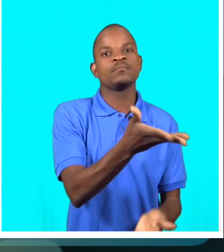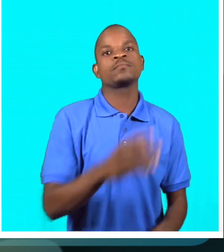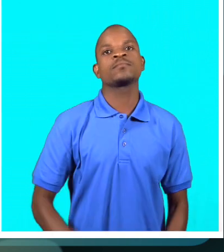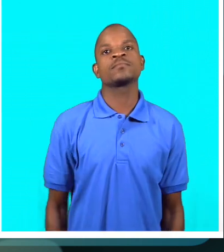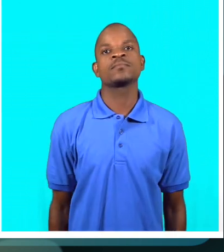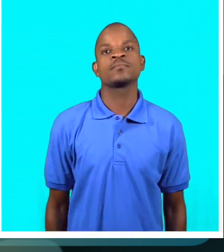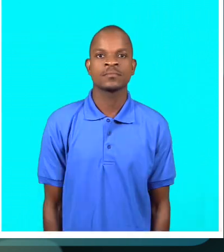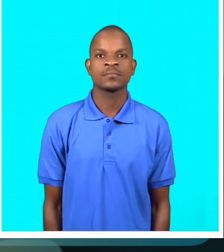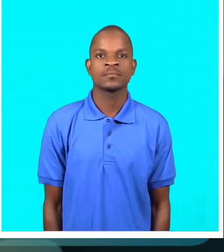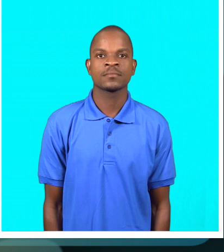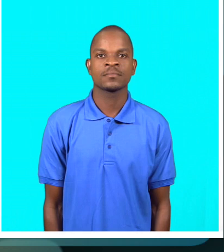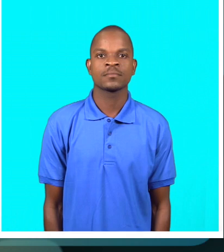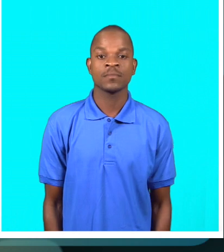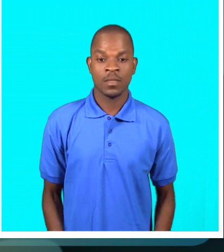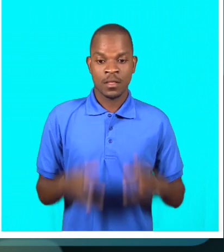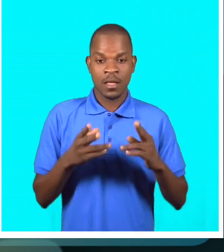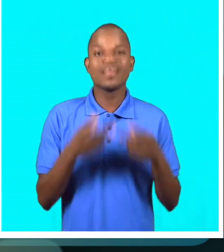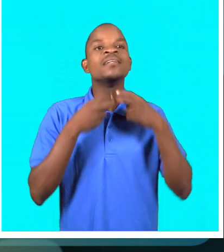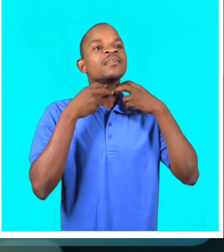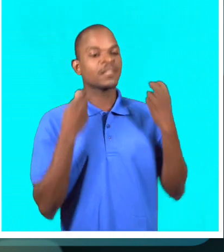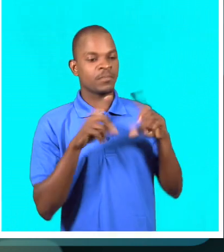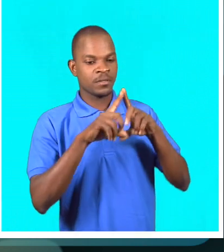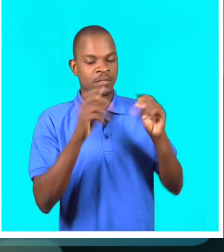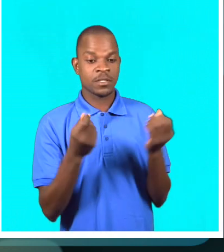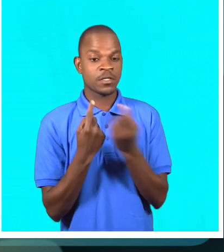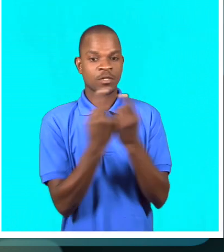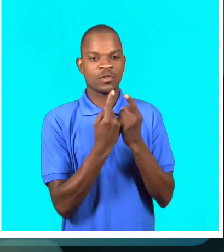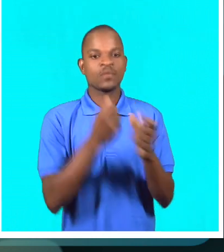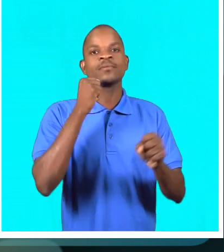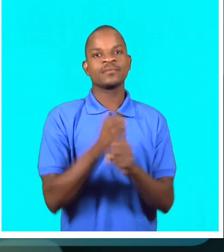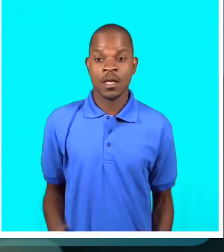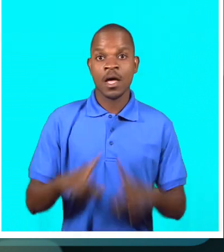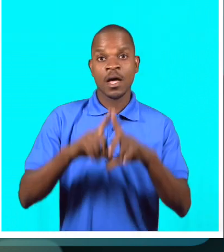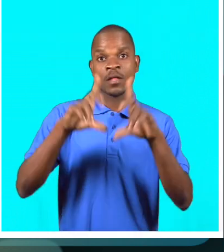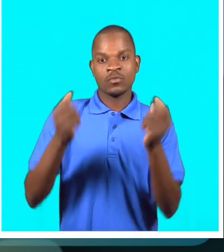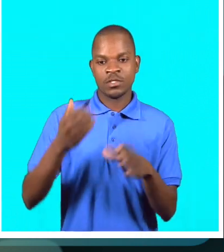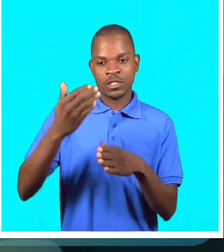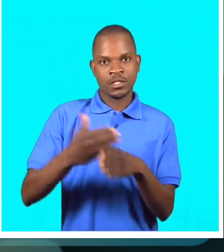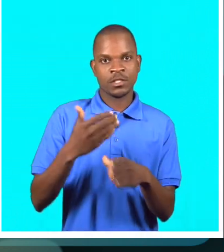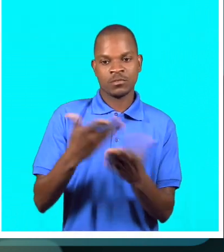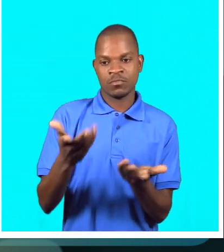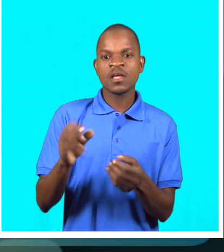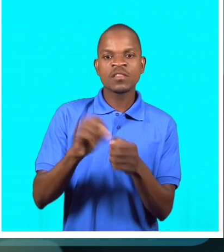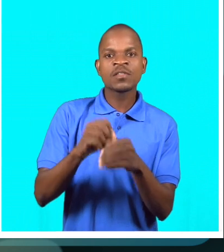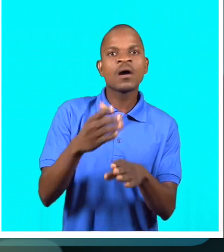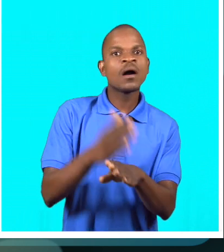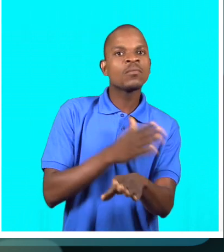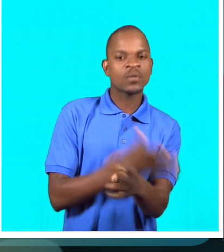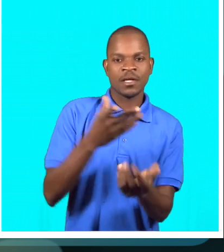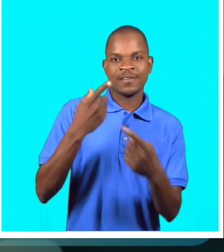acesso à bolsa. A atleta também reclama das condições de trabalho. A questão do estágio que colocou-se há pouco tempo aos